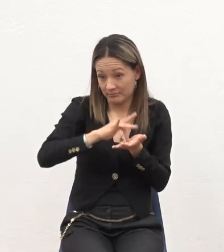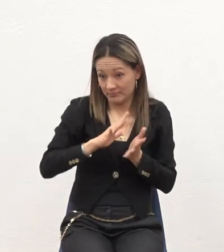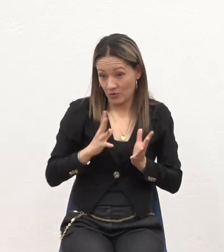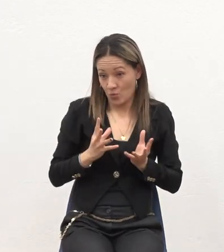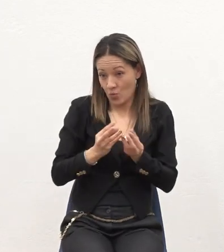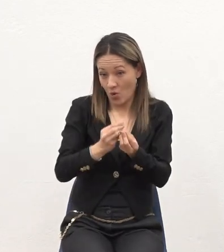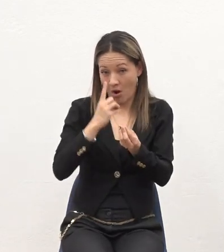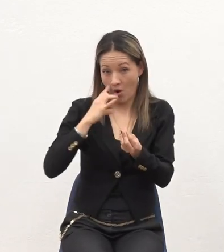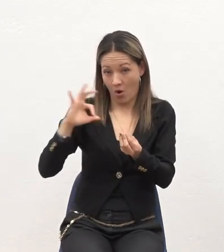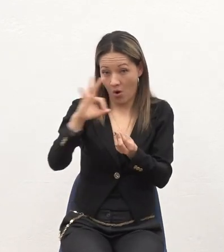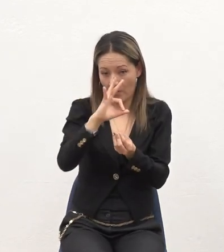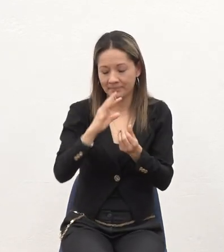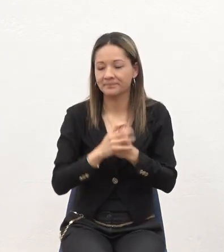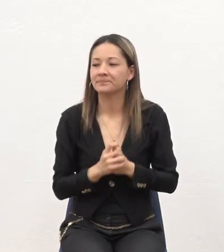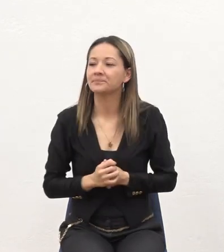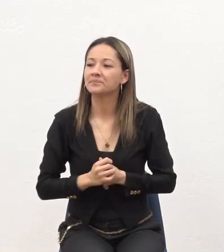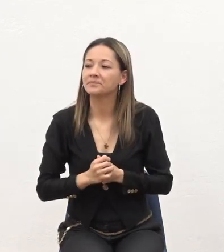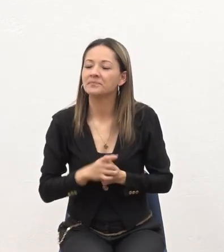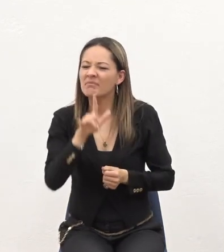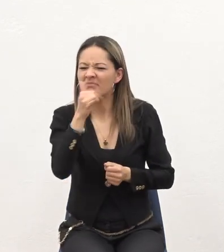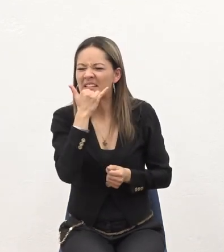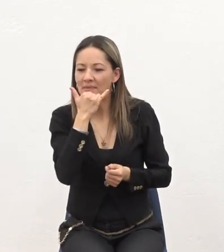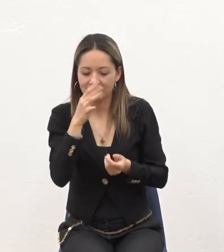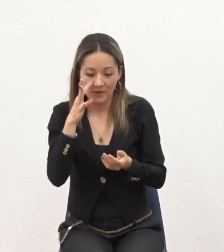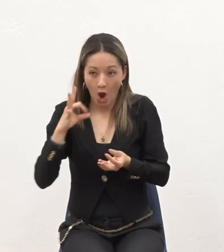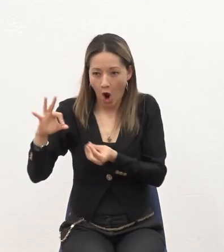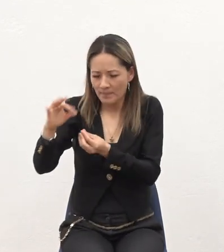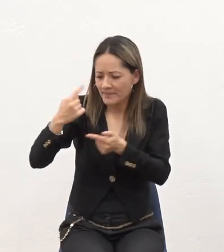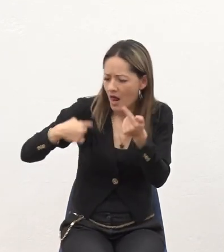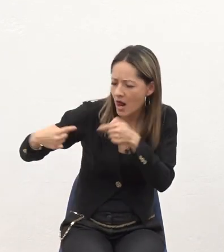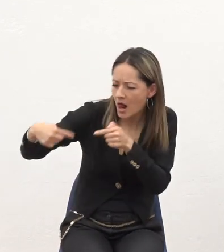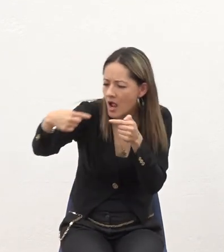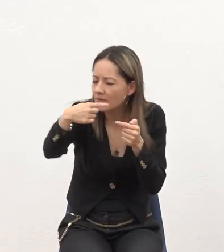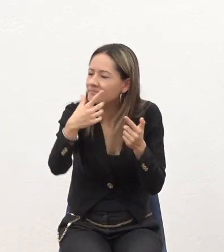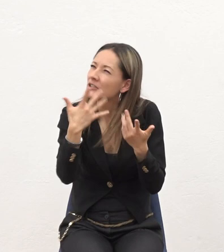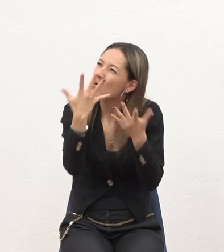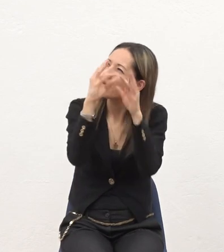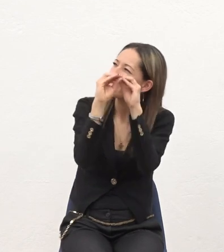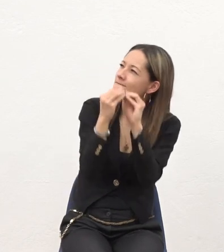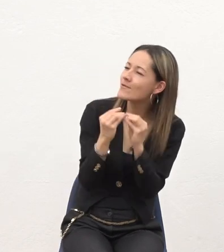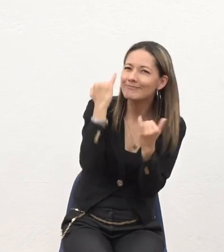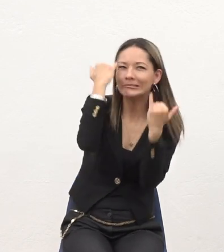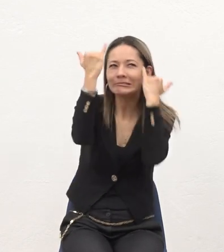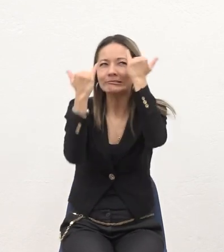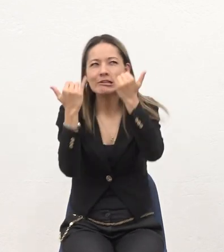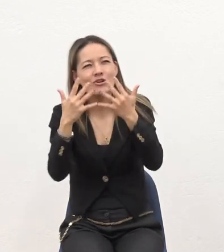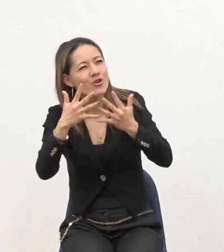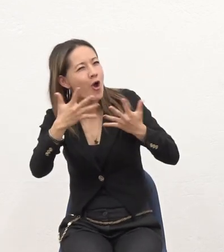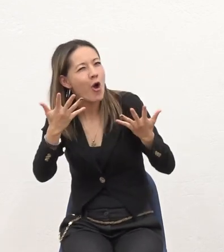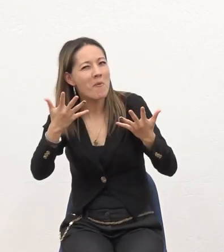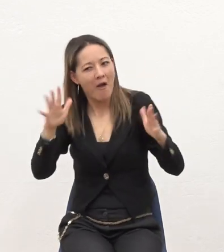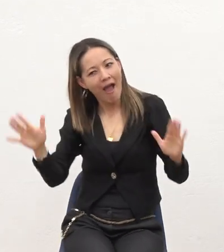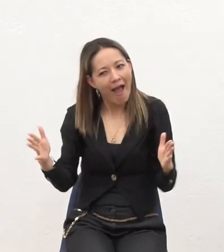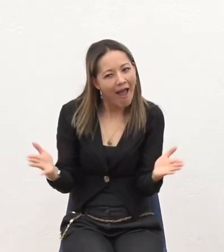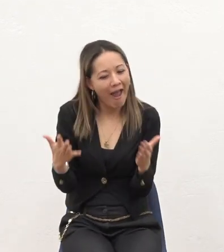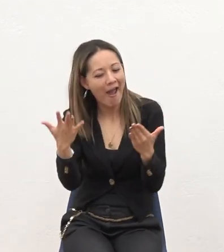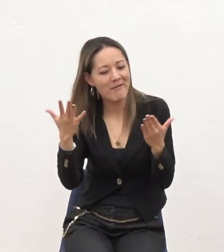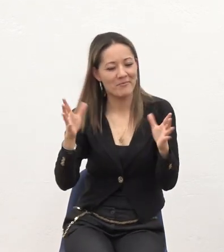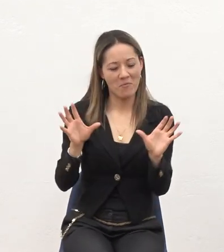Entonces con los hombres dijimos Bueno necesitamos una forma de De darle como dinamismo al grupo